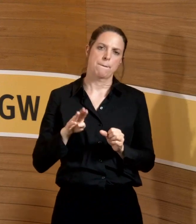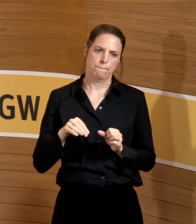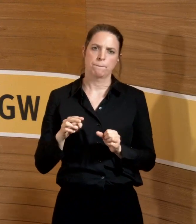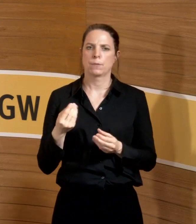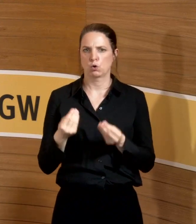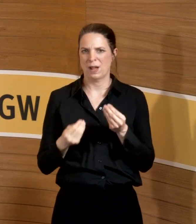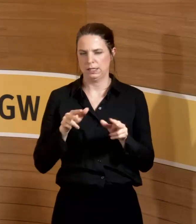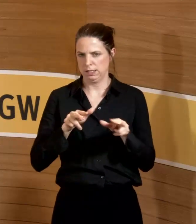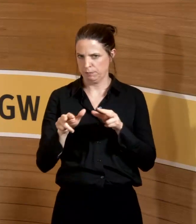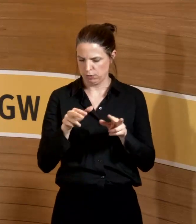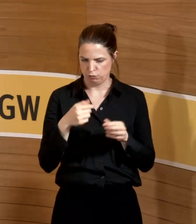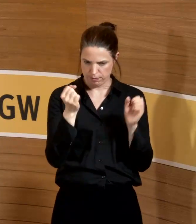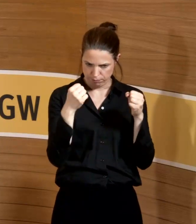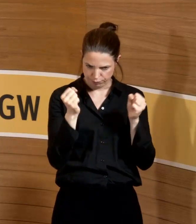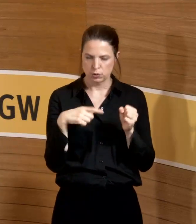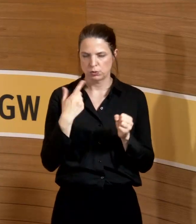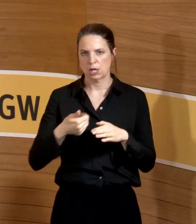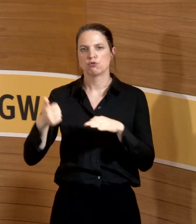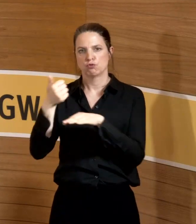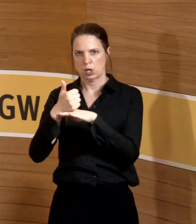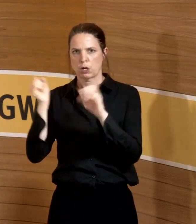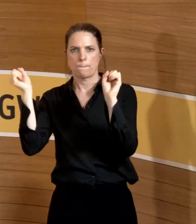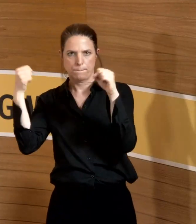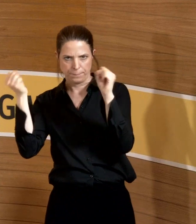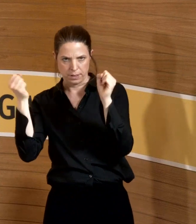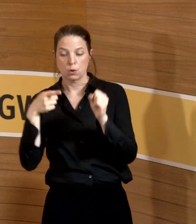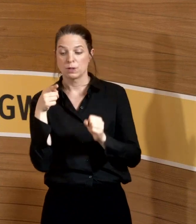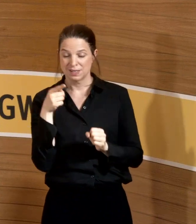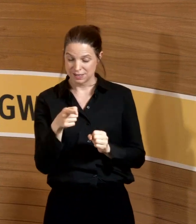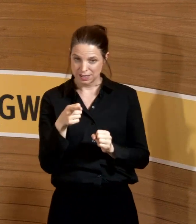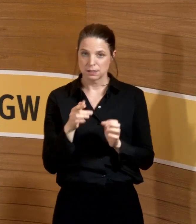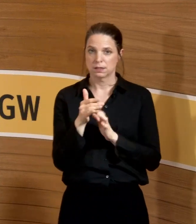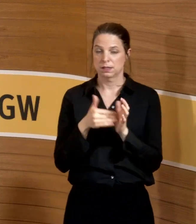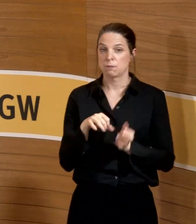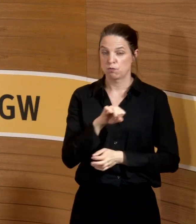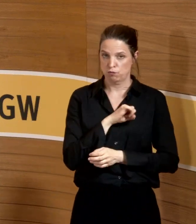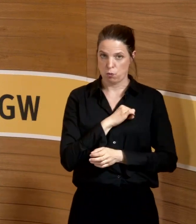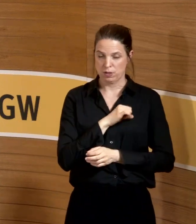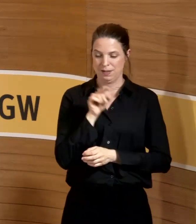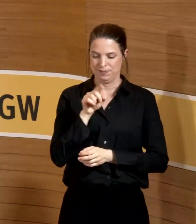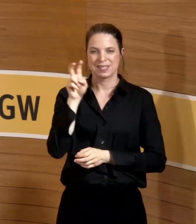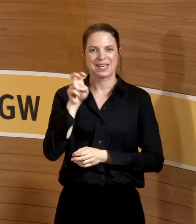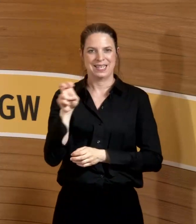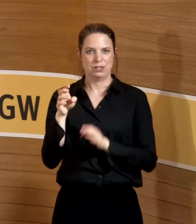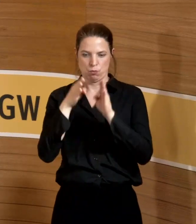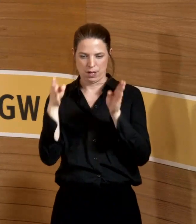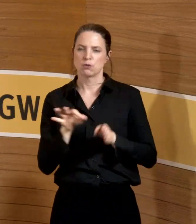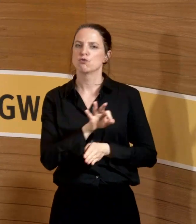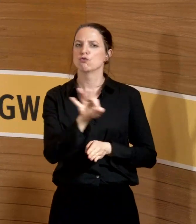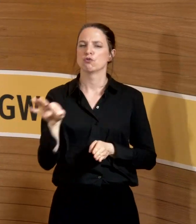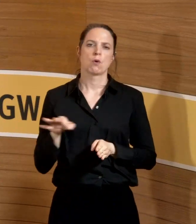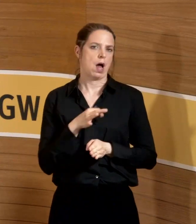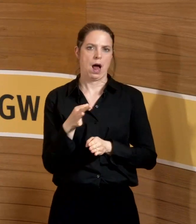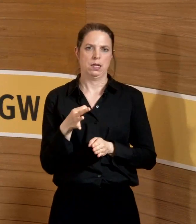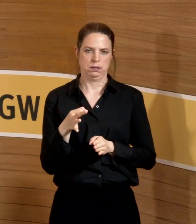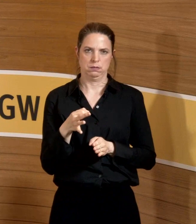Vorstand abgesegnet worden, hat aber den Vorteil, dass es für alle Beschäftigte im Klinikum, in der Einrichtung gilt, dass